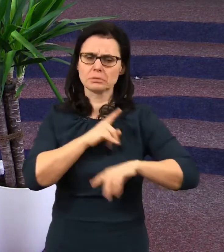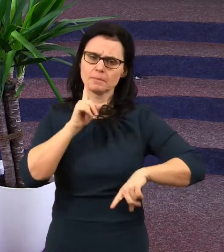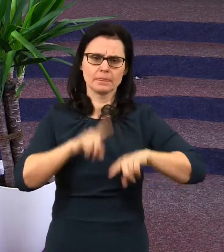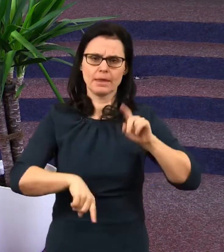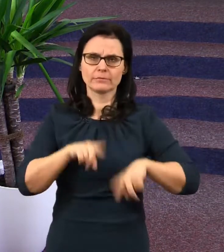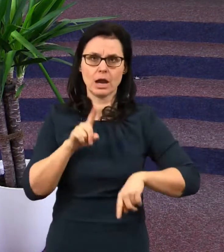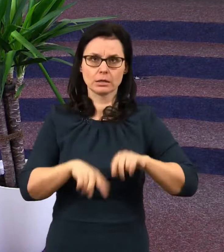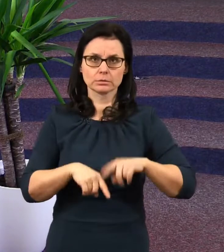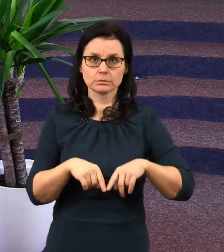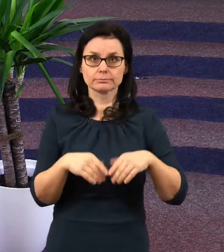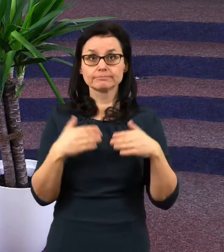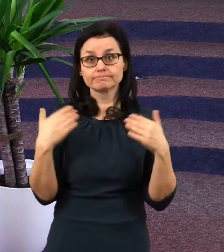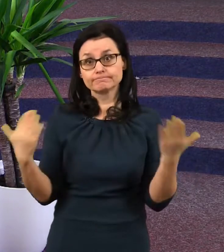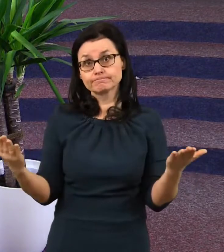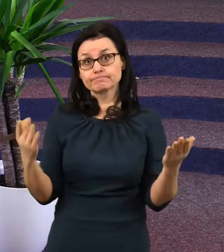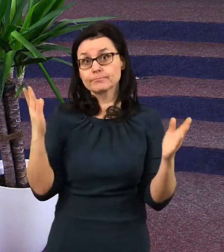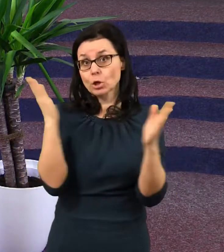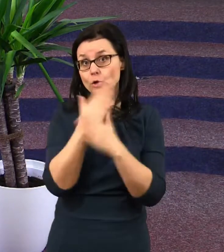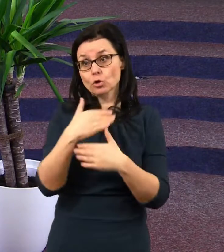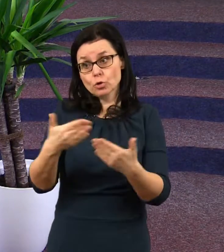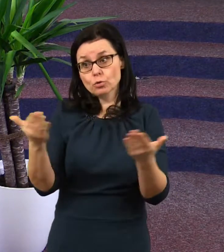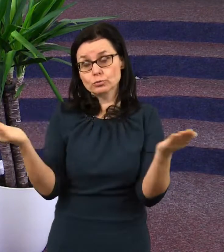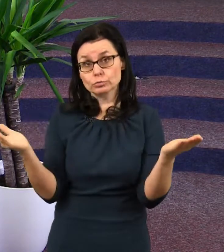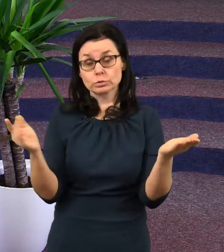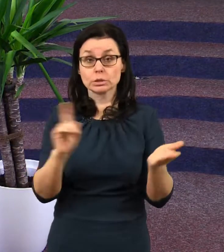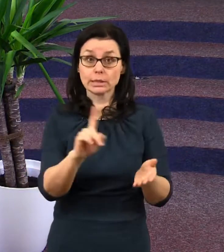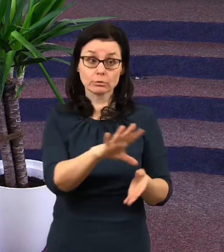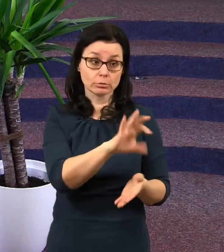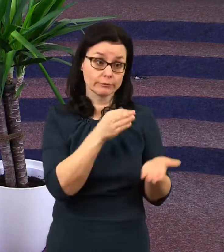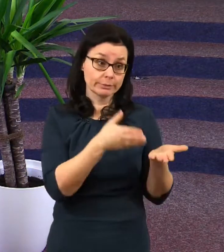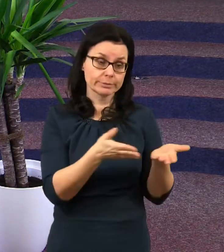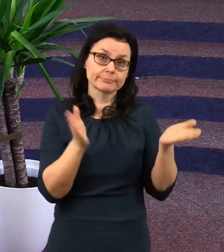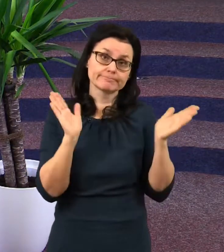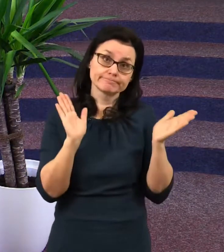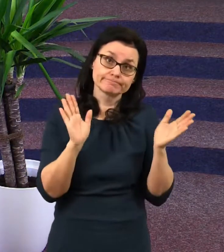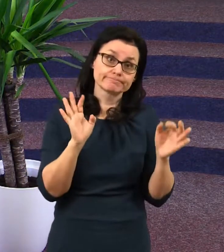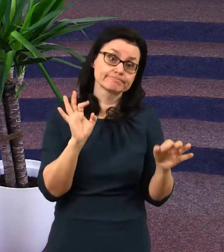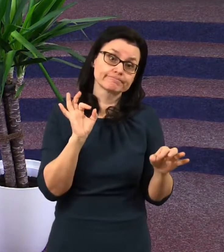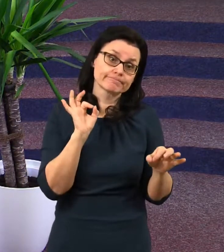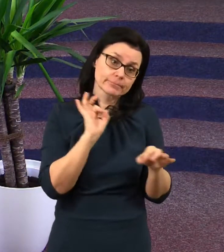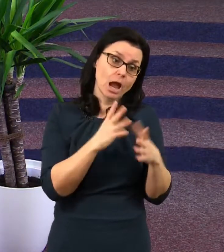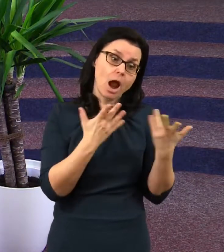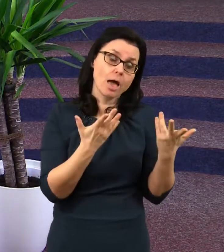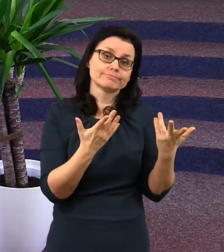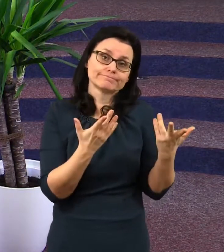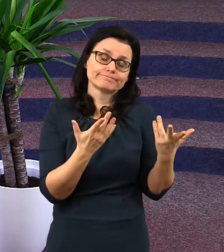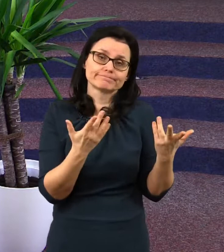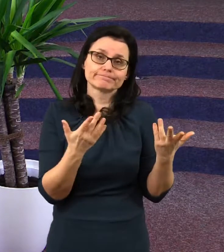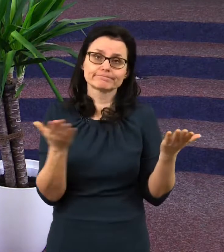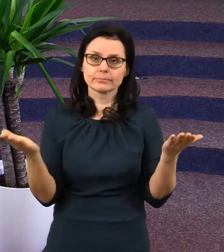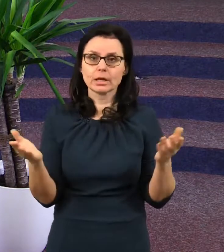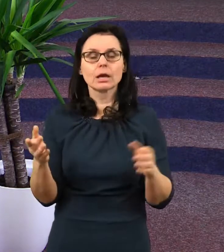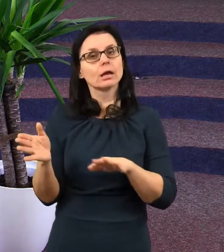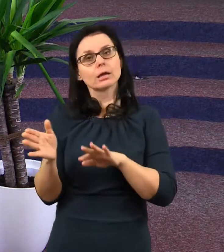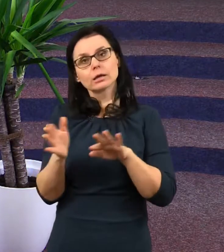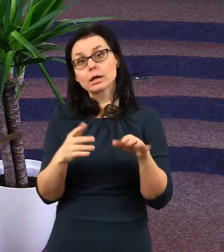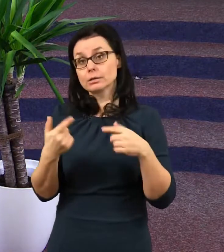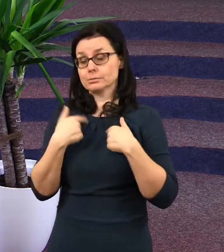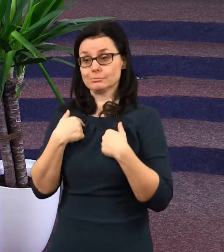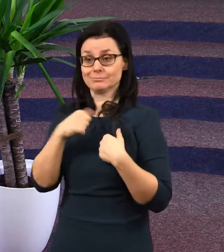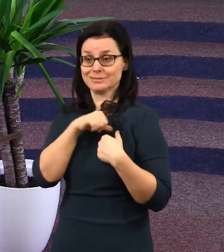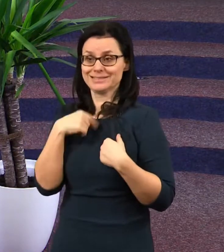nešťastné rozhodnutí, pokud se takto někdo rozhodne, ale já strašně rád přemýšlím o tom a nechám se